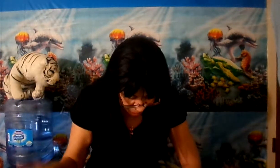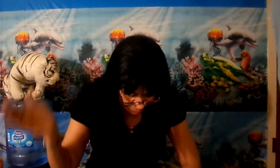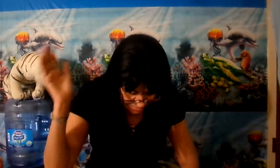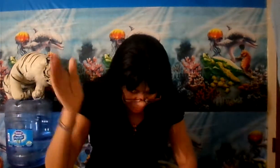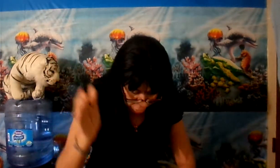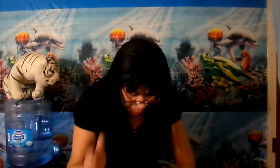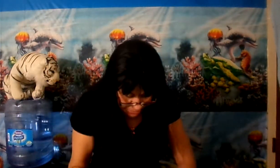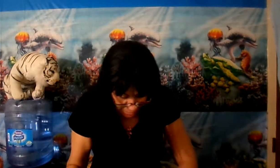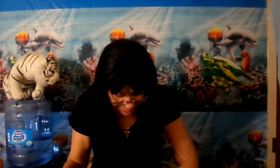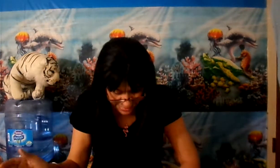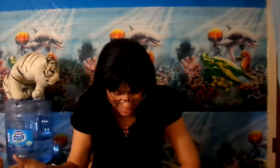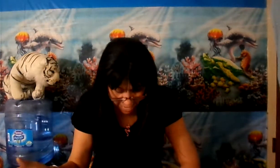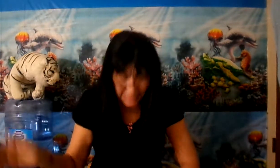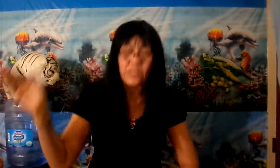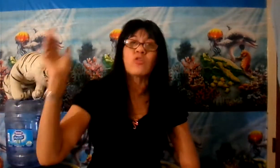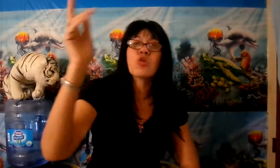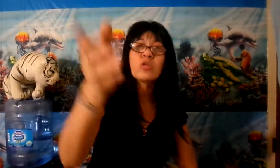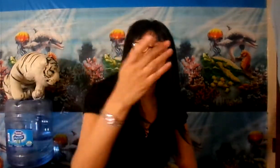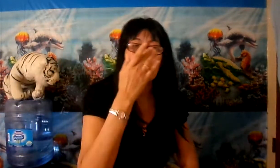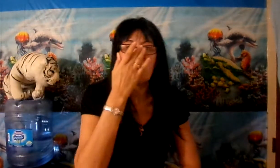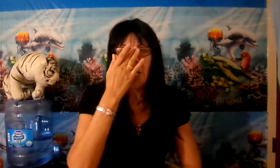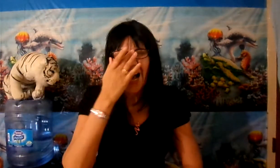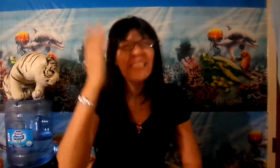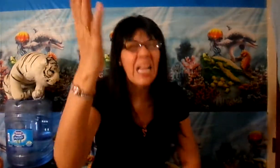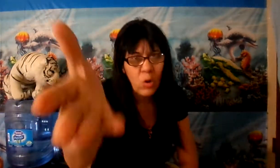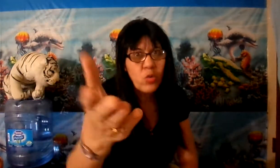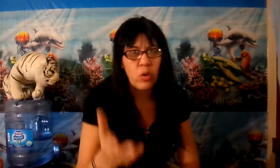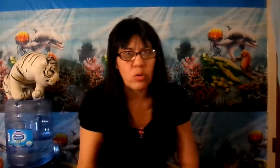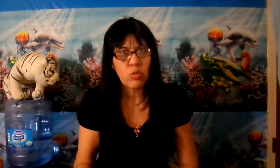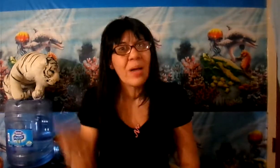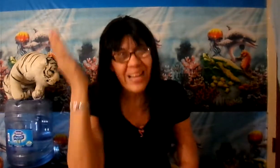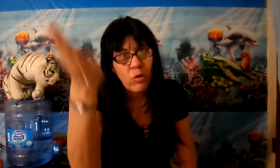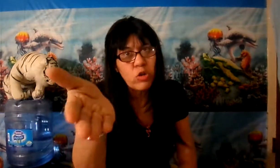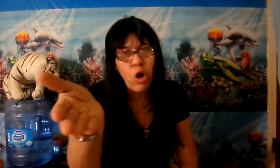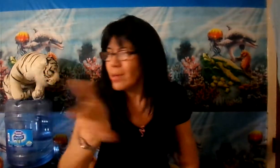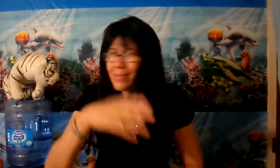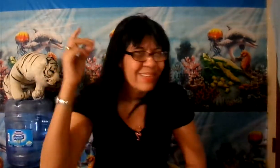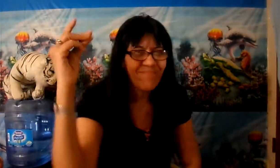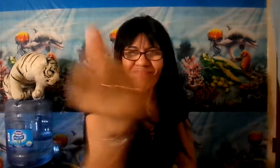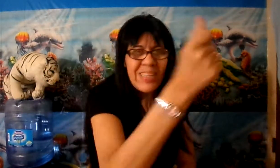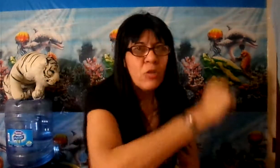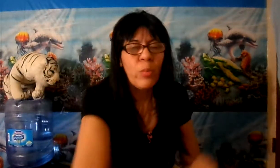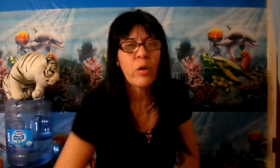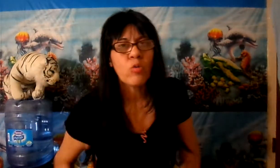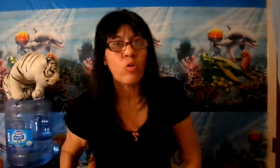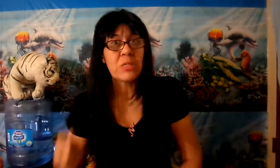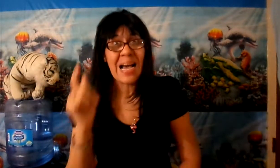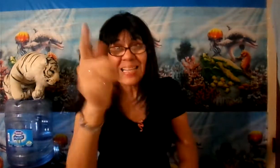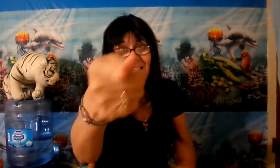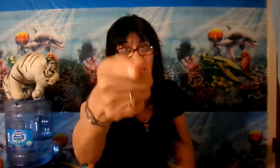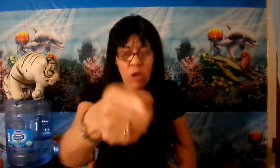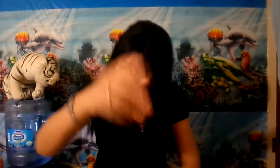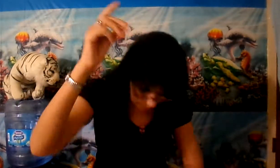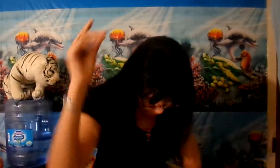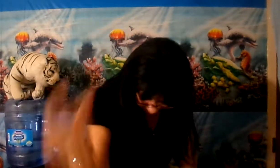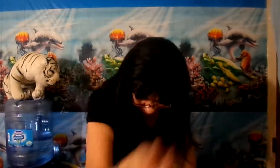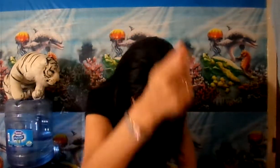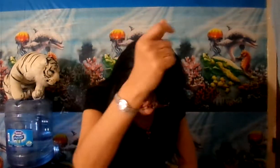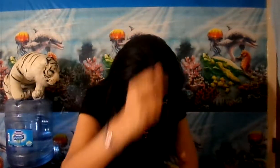es el secreto de hallar gracia ante los ojos de Dios. Andar con Dios. Tú andas con Dios, estás número uno. Andas sin Dios, estás fuera